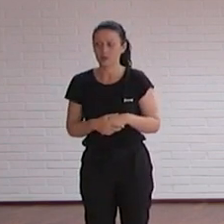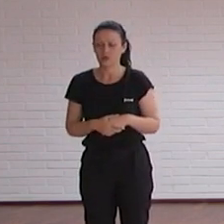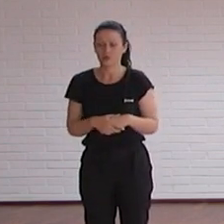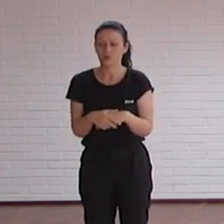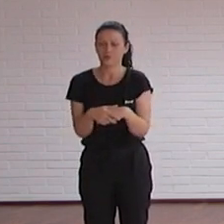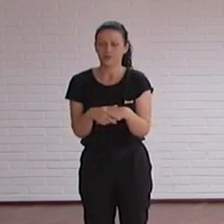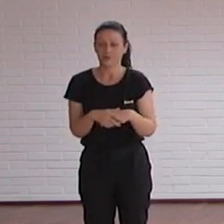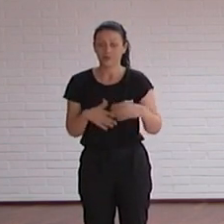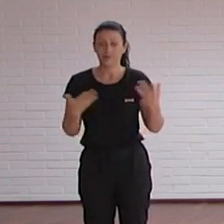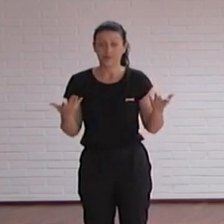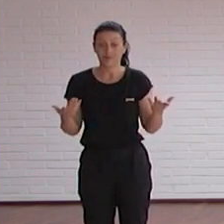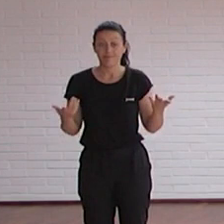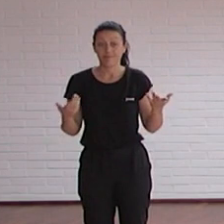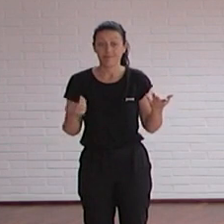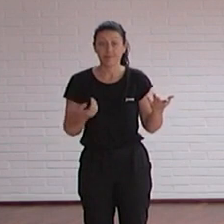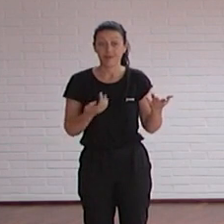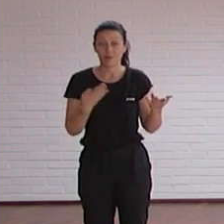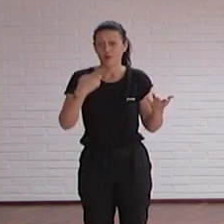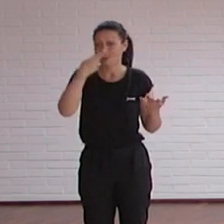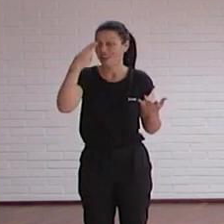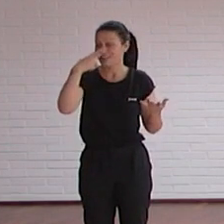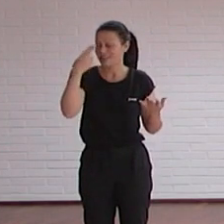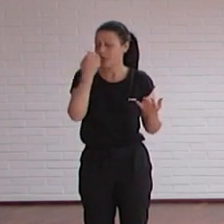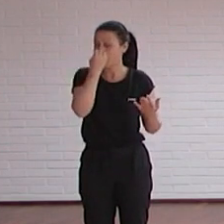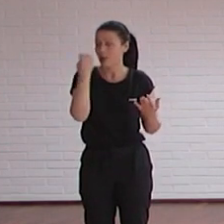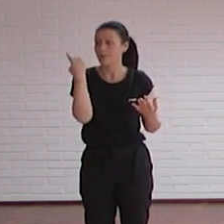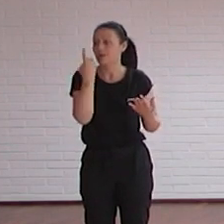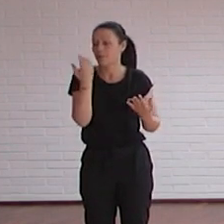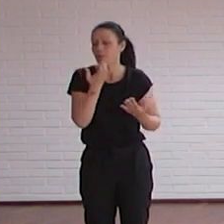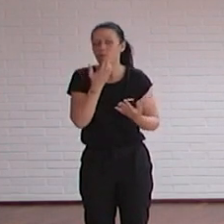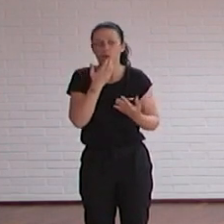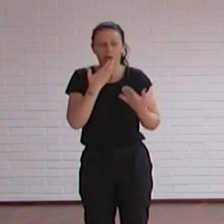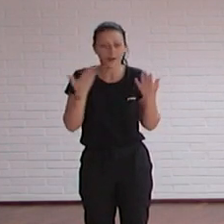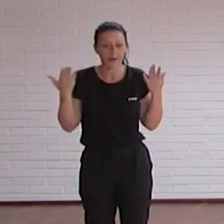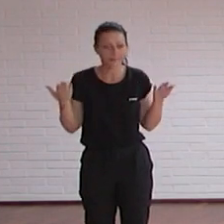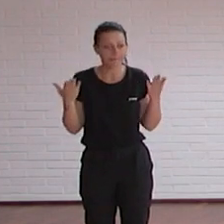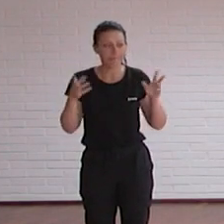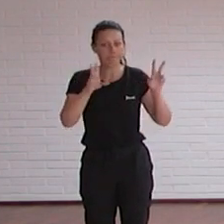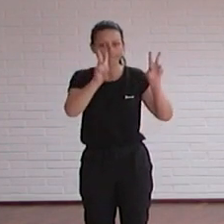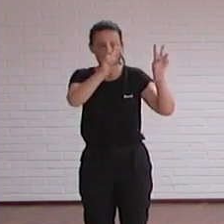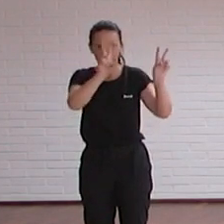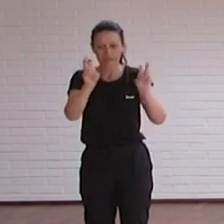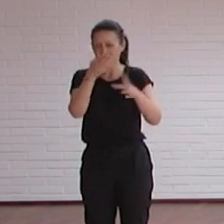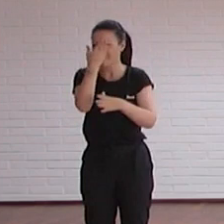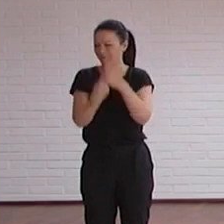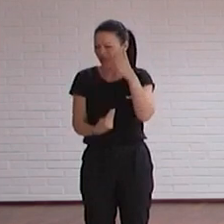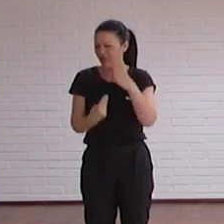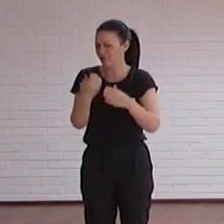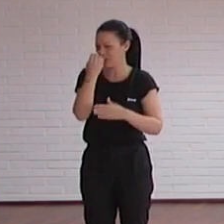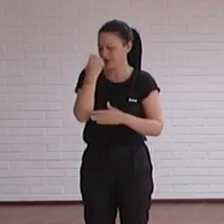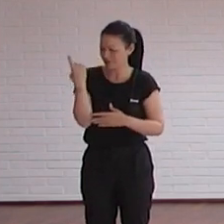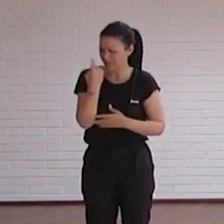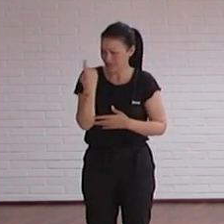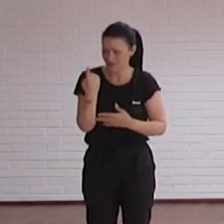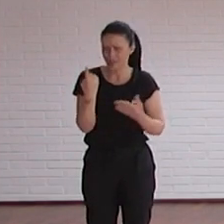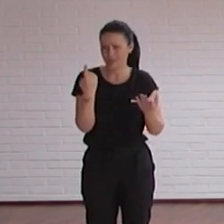Algunos de los aspectos más interesantes, pues, por ejemplo, una de las cuestiones en las que más se falla en los temas